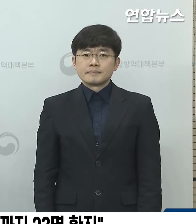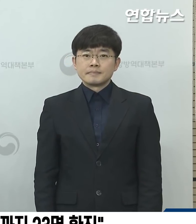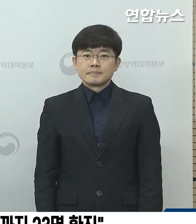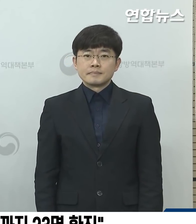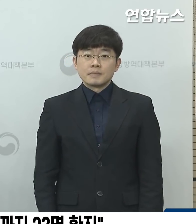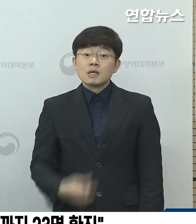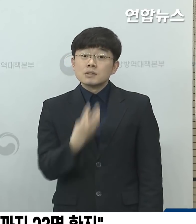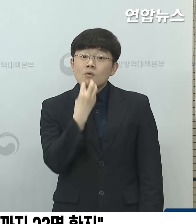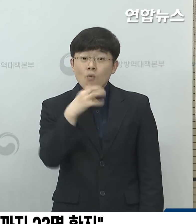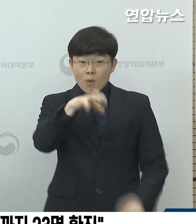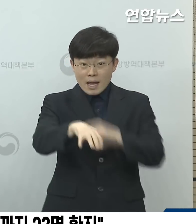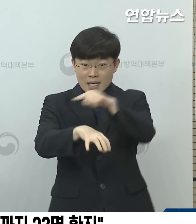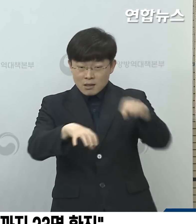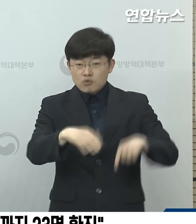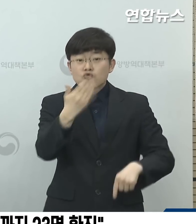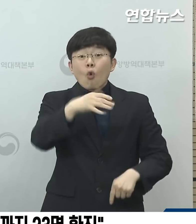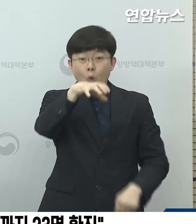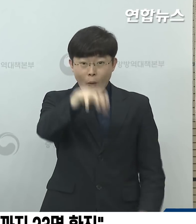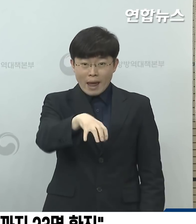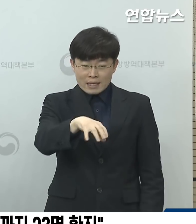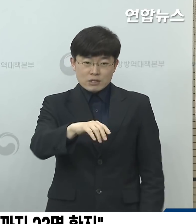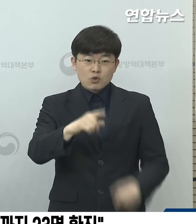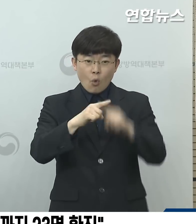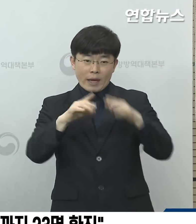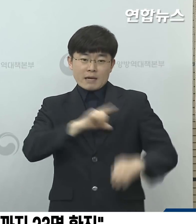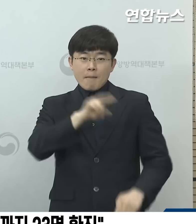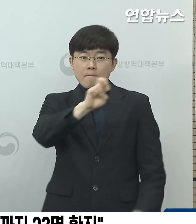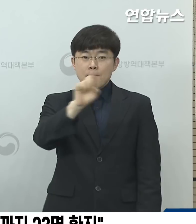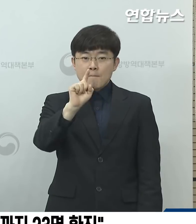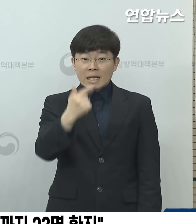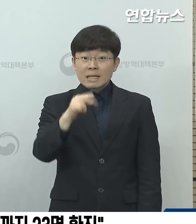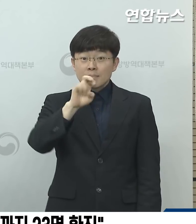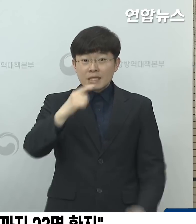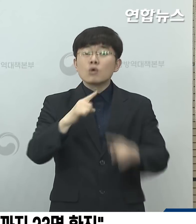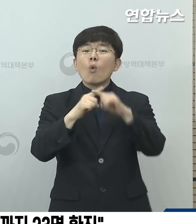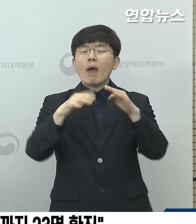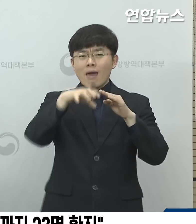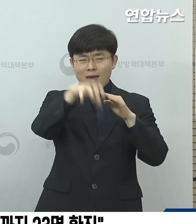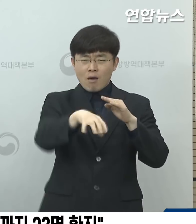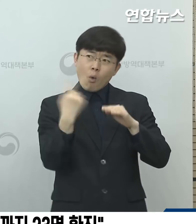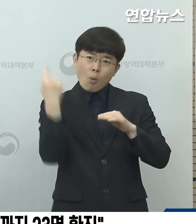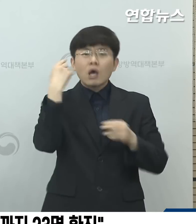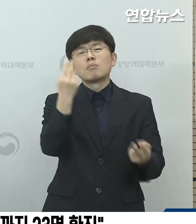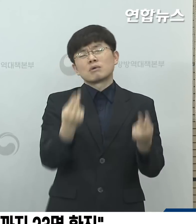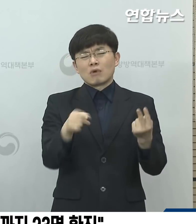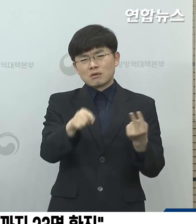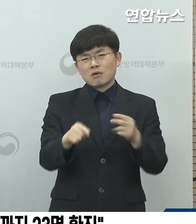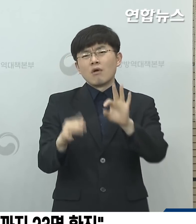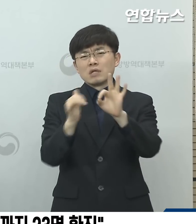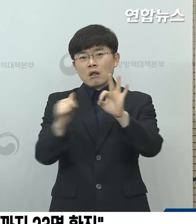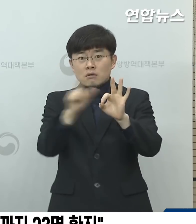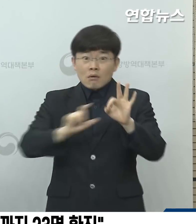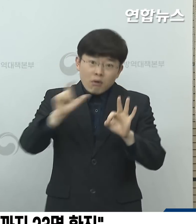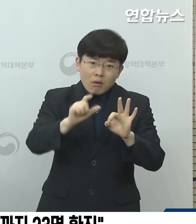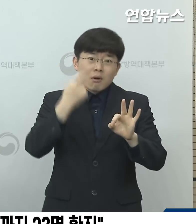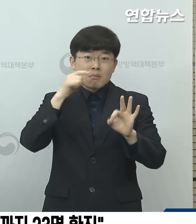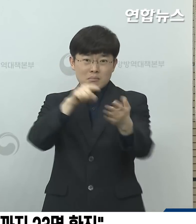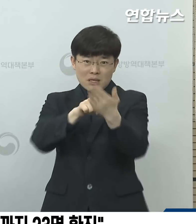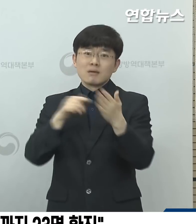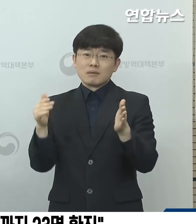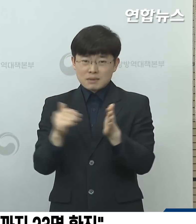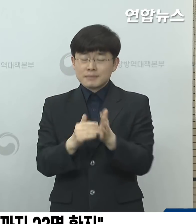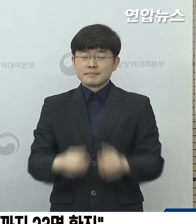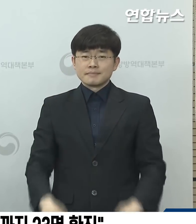서울에서는 구로구 소재 만민중앙선결교회에 관련해서 전일 대비하여 10명이 추가로 확진되었습니다.